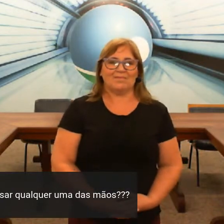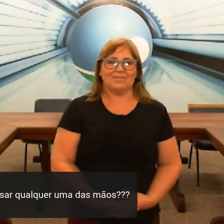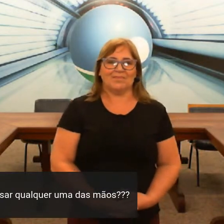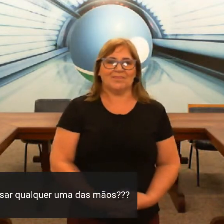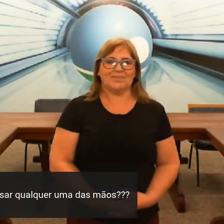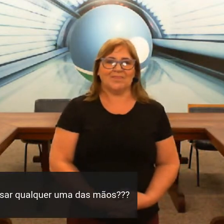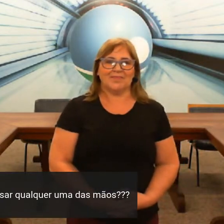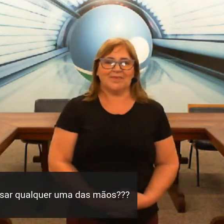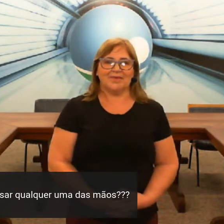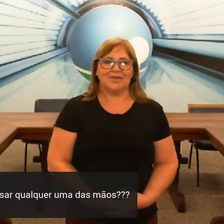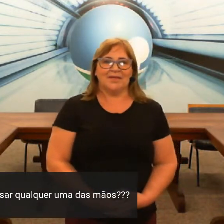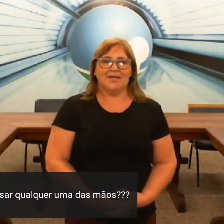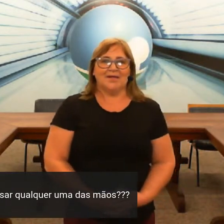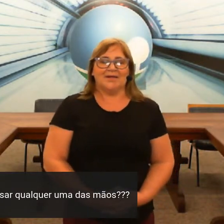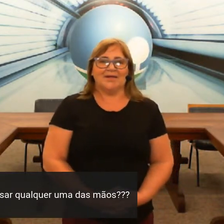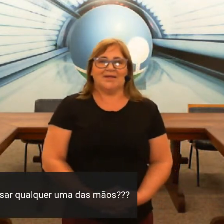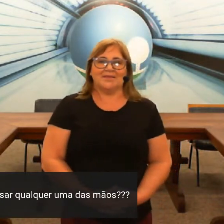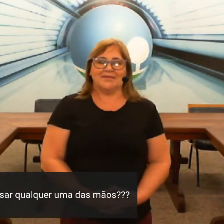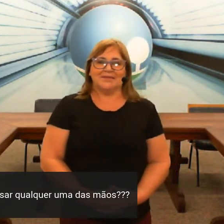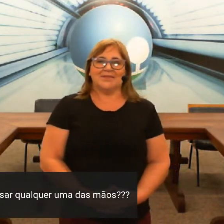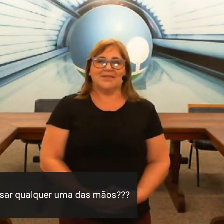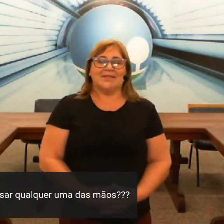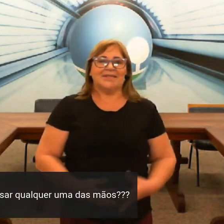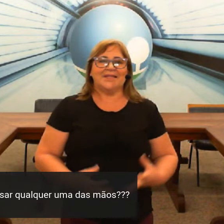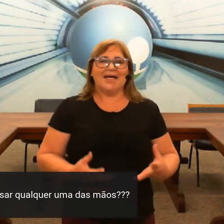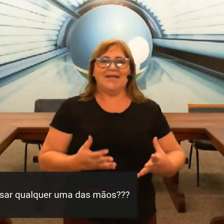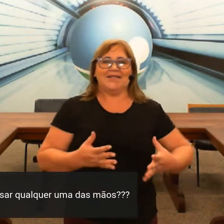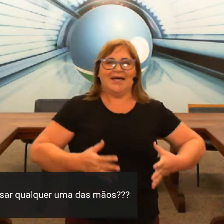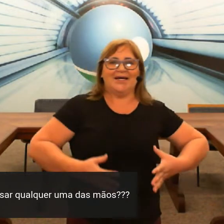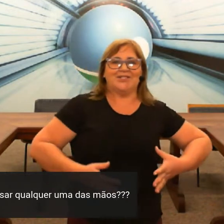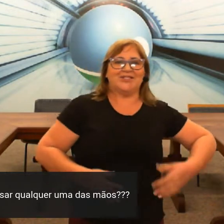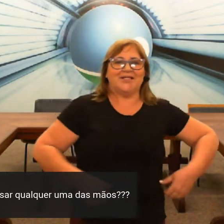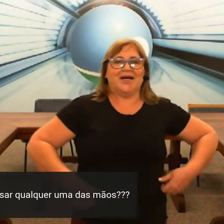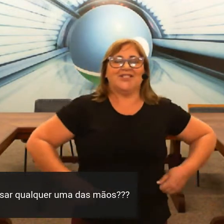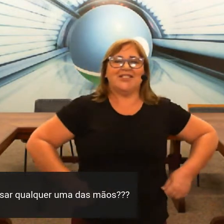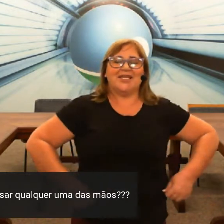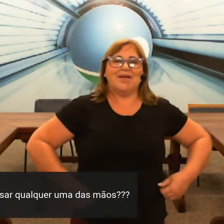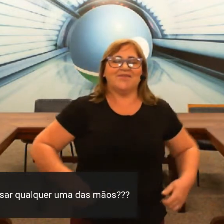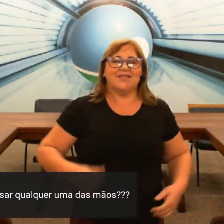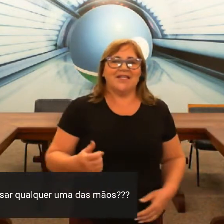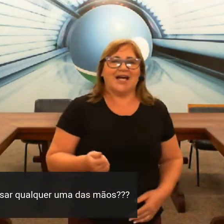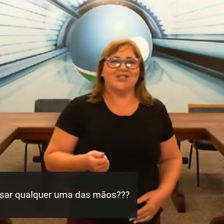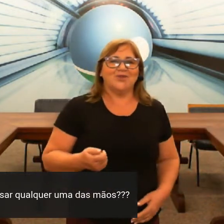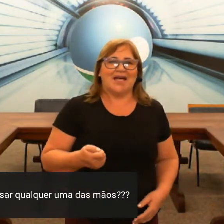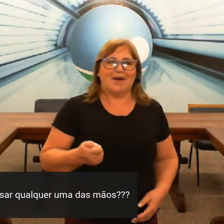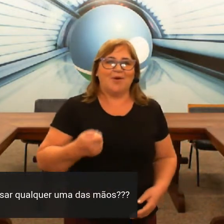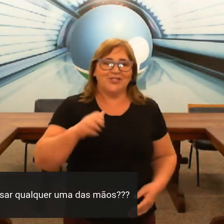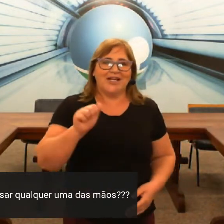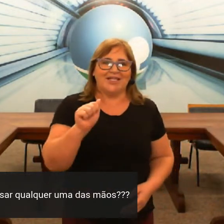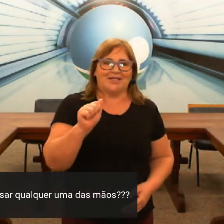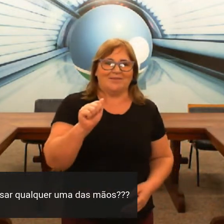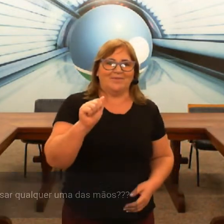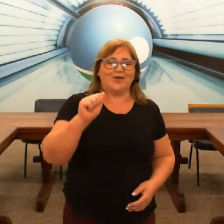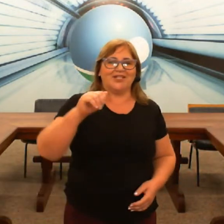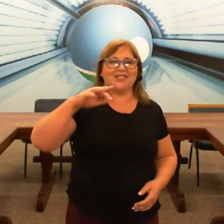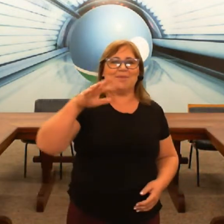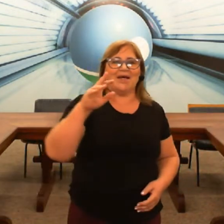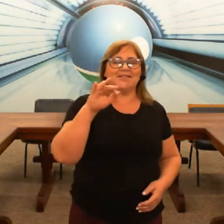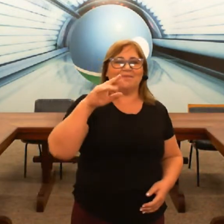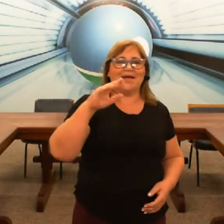das mãos? Pergunta interessante Na realidade a gente tem mais facilidade de usar a mão direita porque a gente tem mais mais